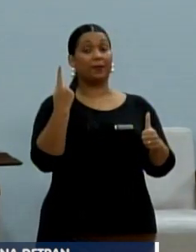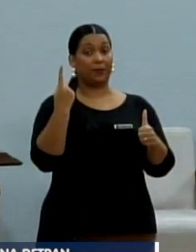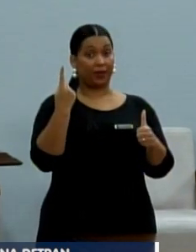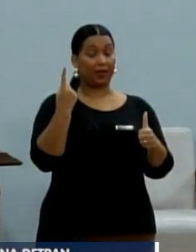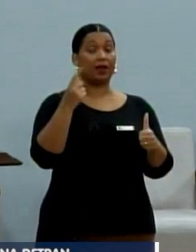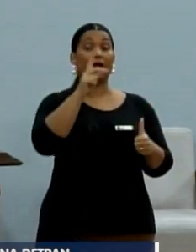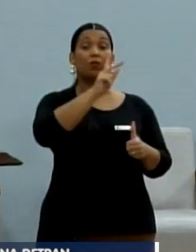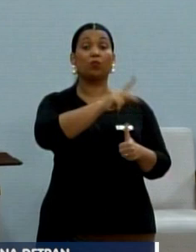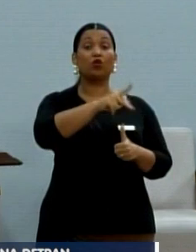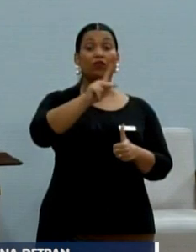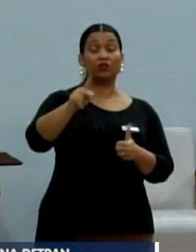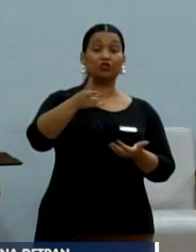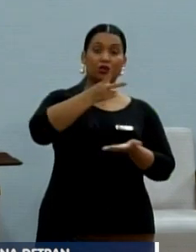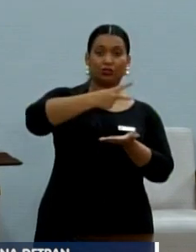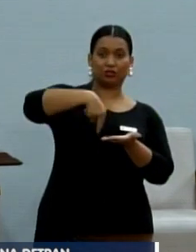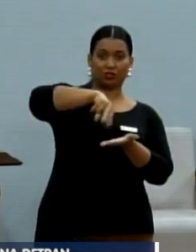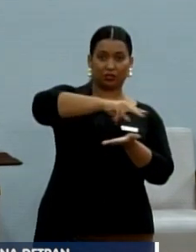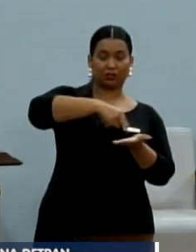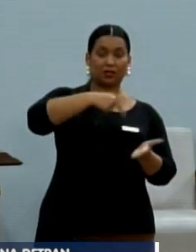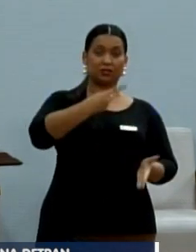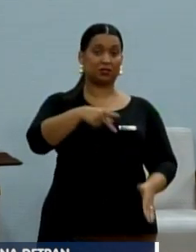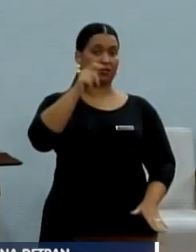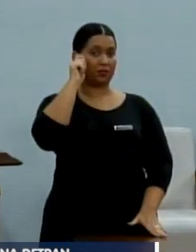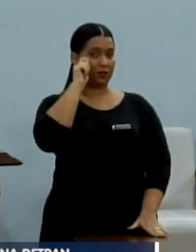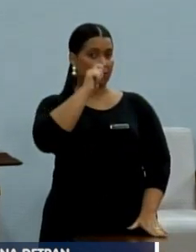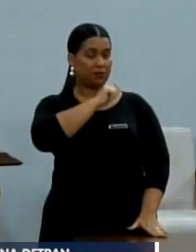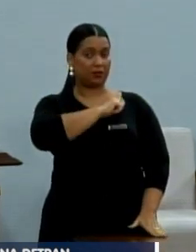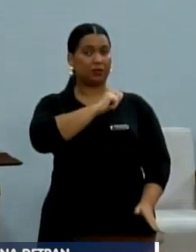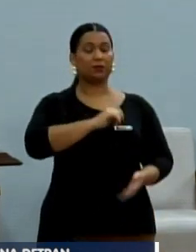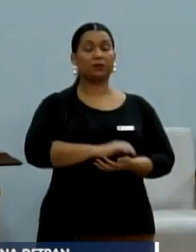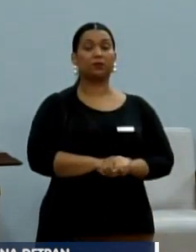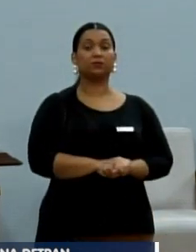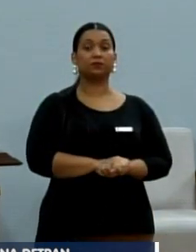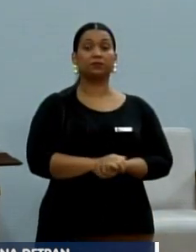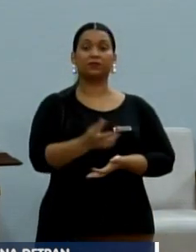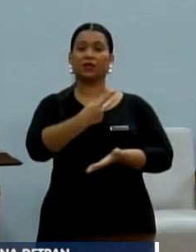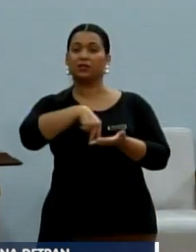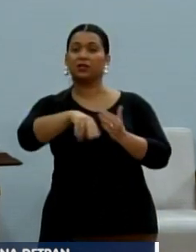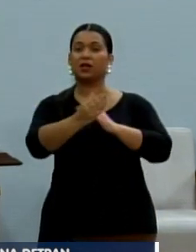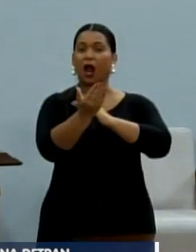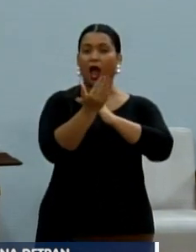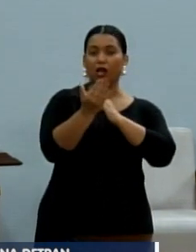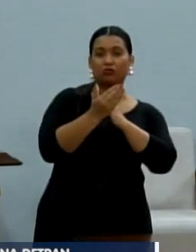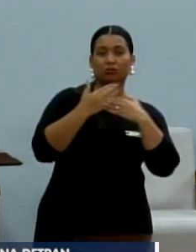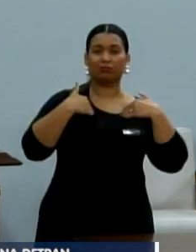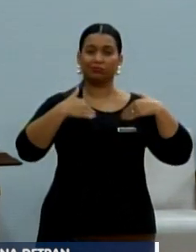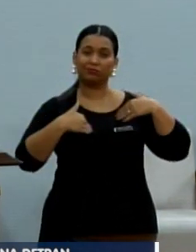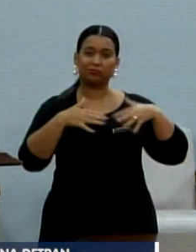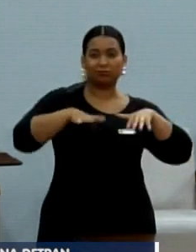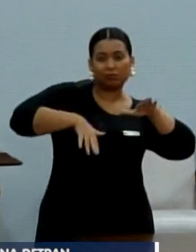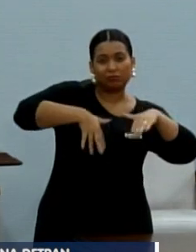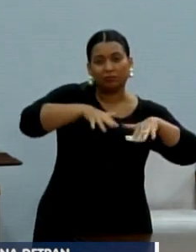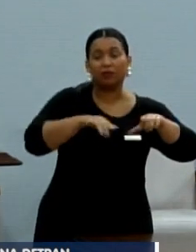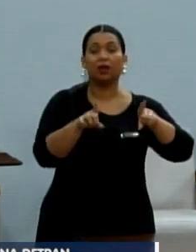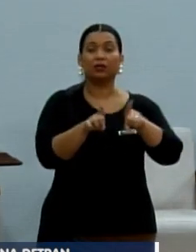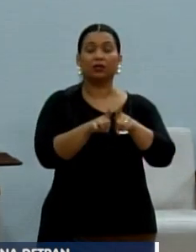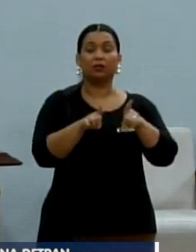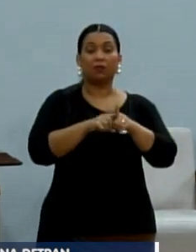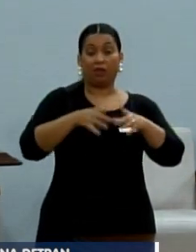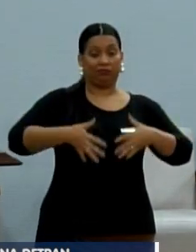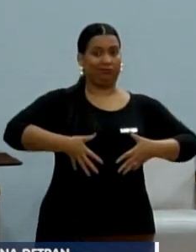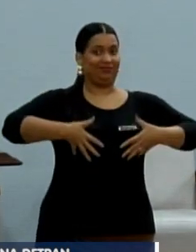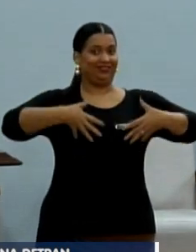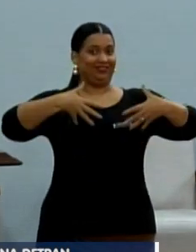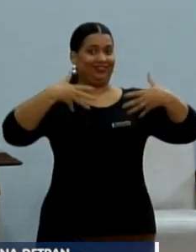a primeira professora de passinho, disco em nossa cidade. Essa dança ajuda a coordenação motora, autoestima